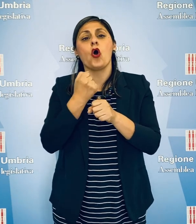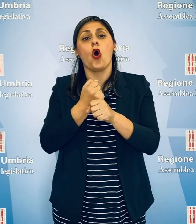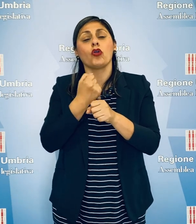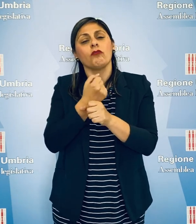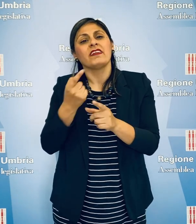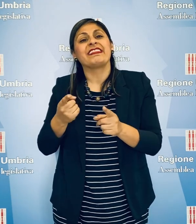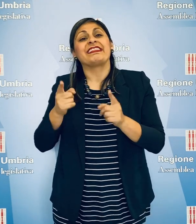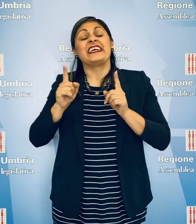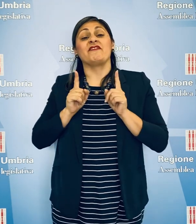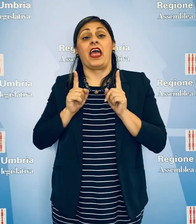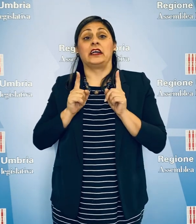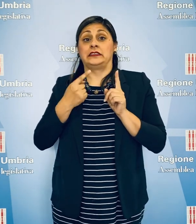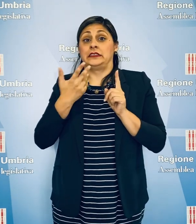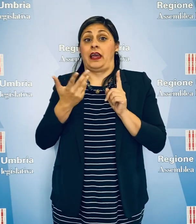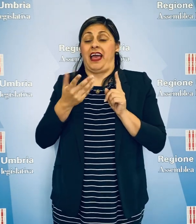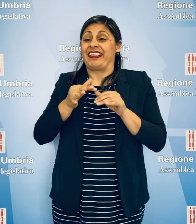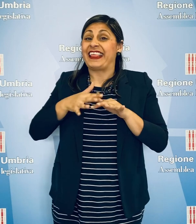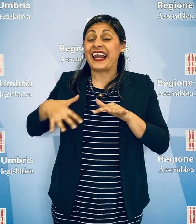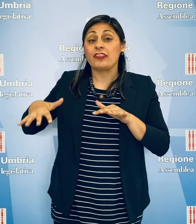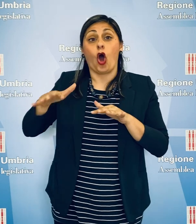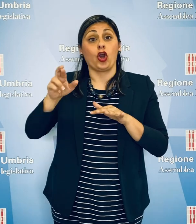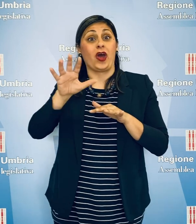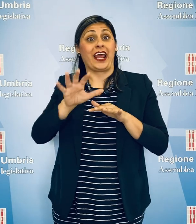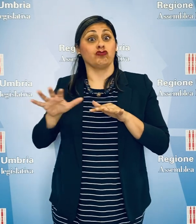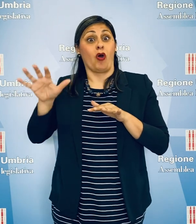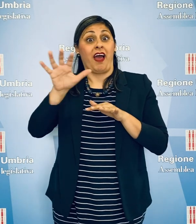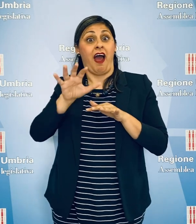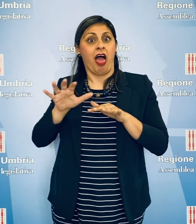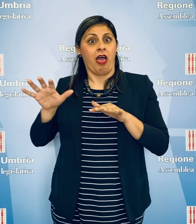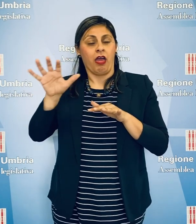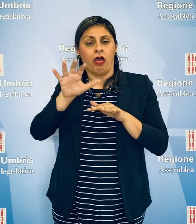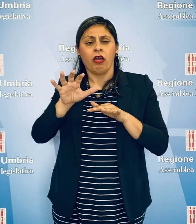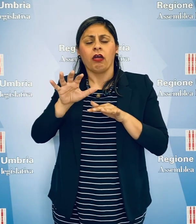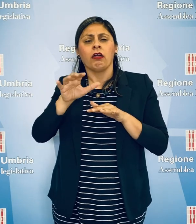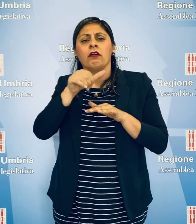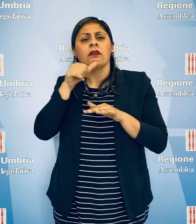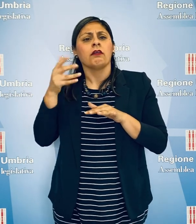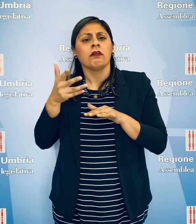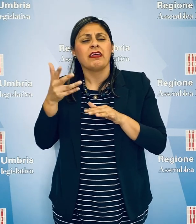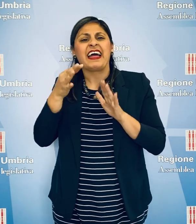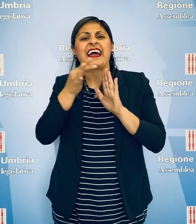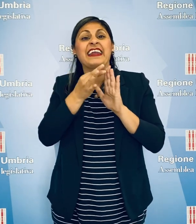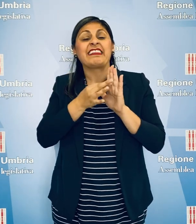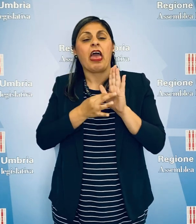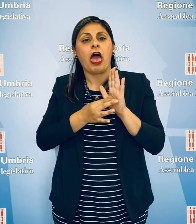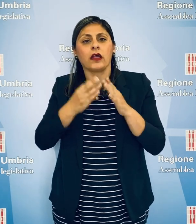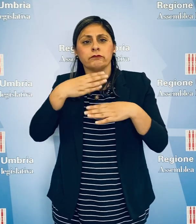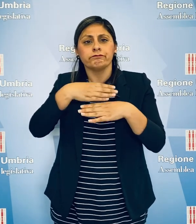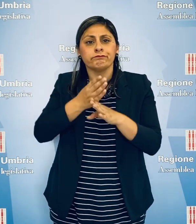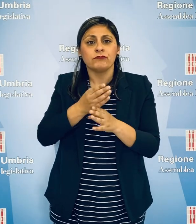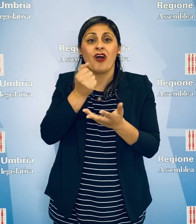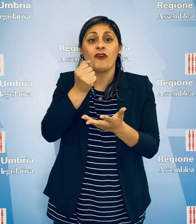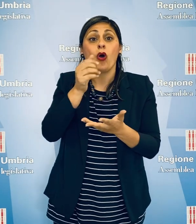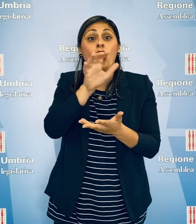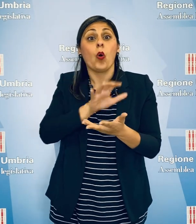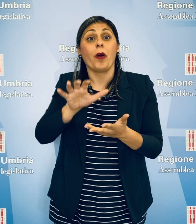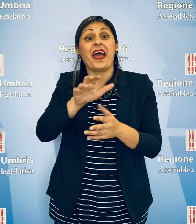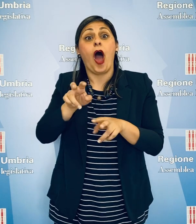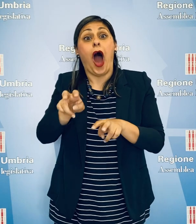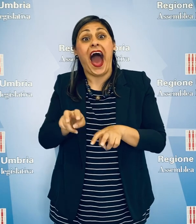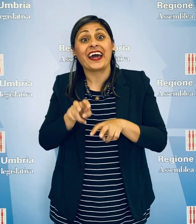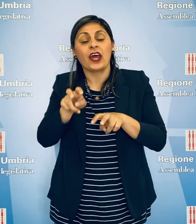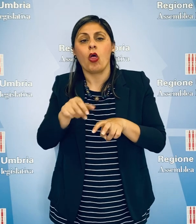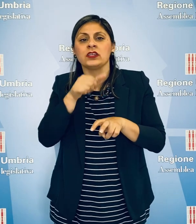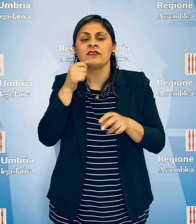lavoro a difesa degli interessi del territorio regionale al fine di mantenere invariati i criteri di riparto del Fondo Europeo